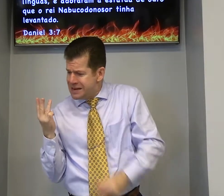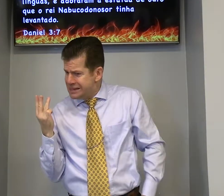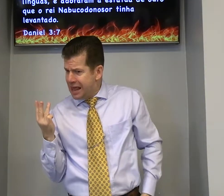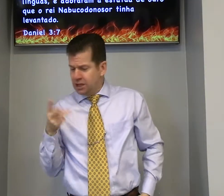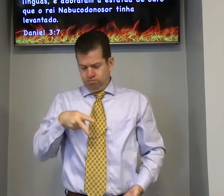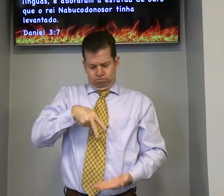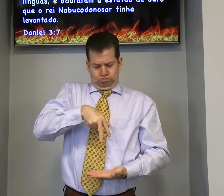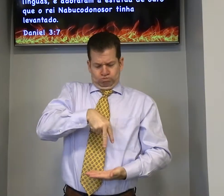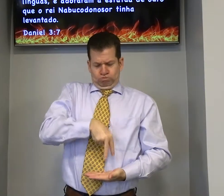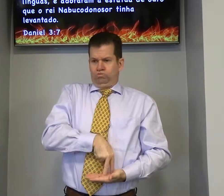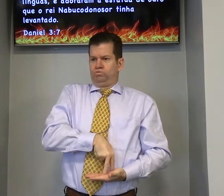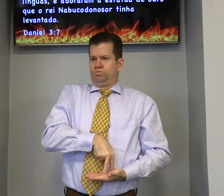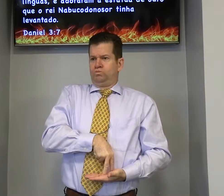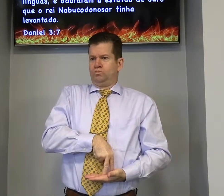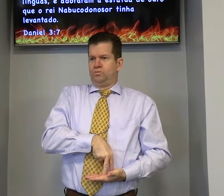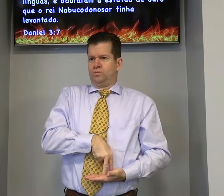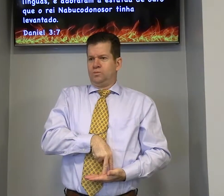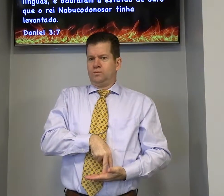três homens ficaram em pé